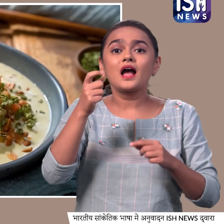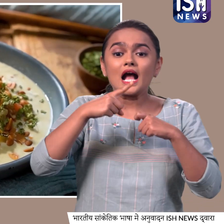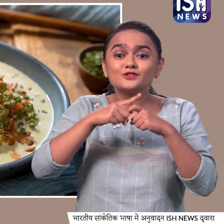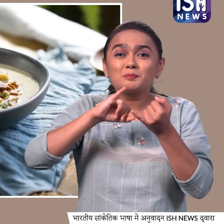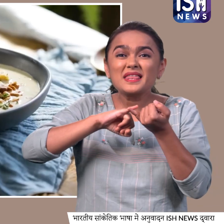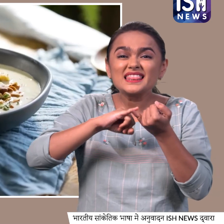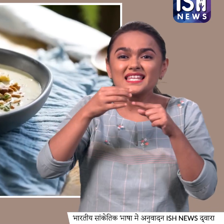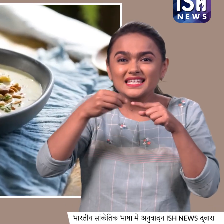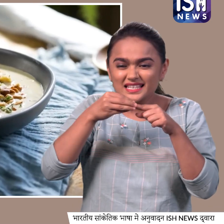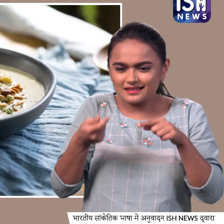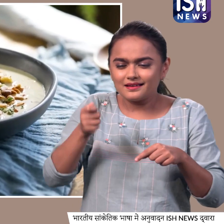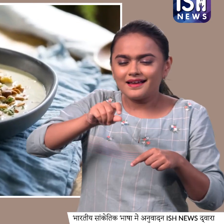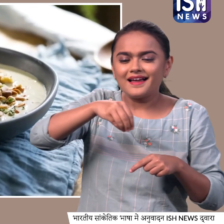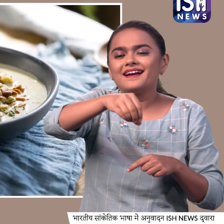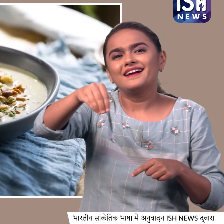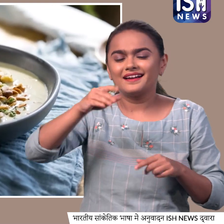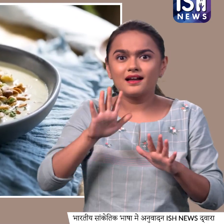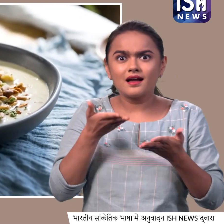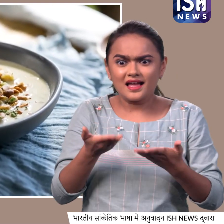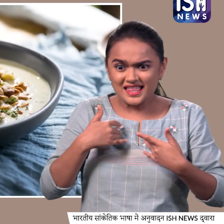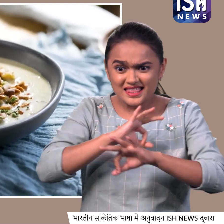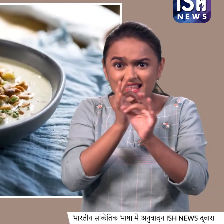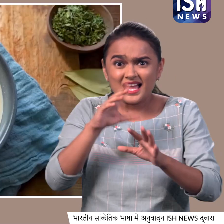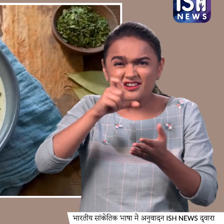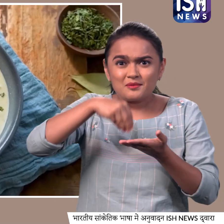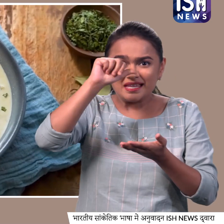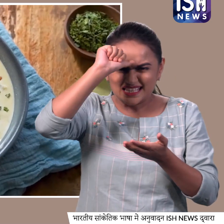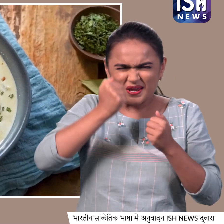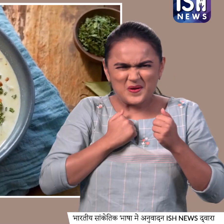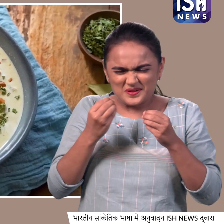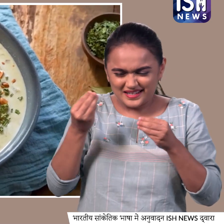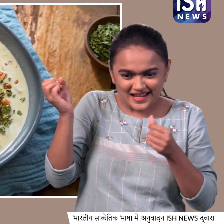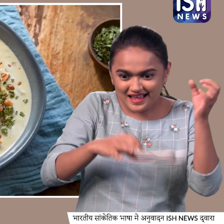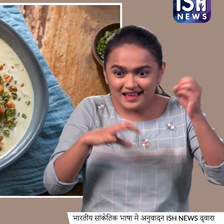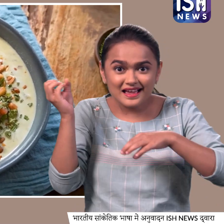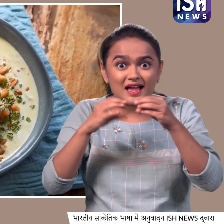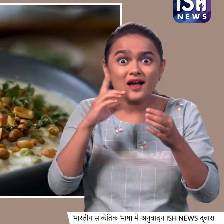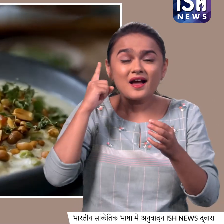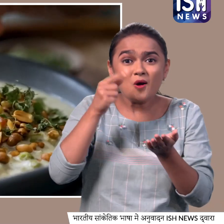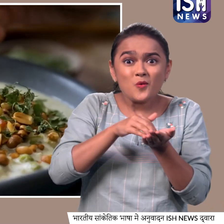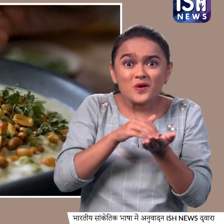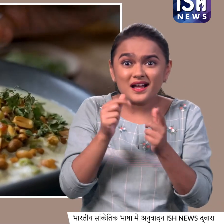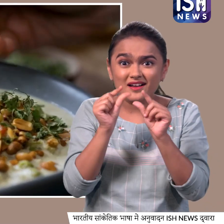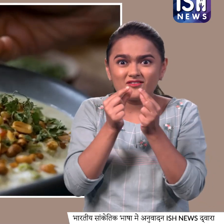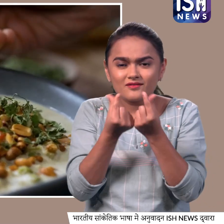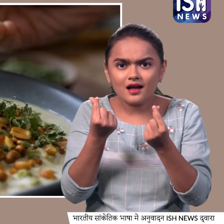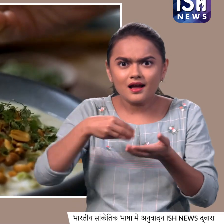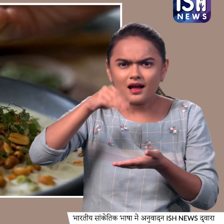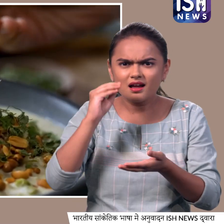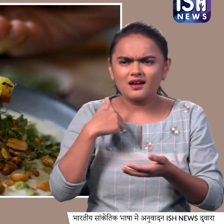बन गई हमारी क्रीमी और इंडियन फ्लेवर वाई वीट पी करी जब मैंने पहले बार ये रेसिपी ट्राय